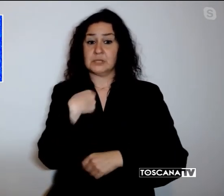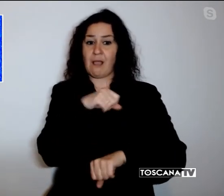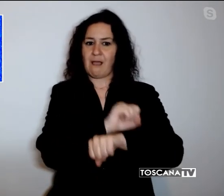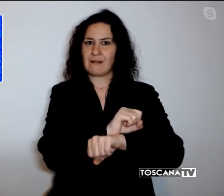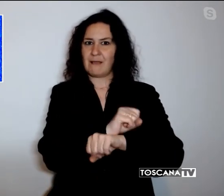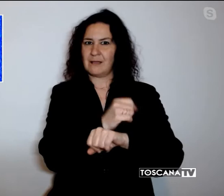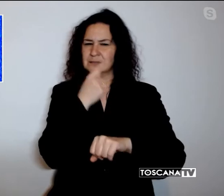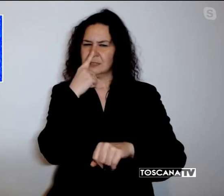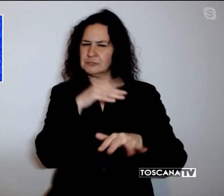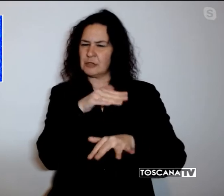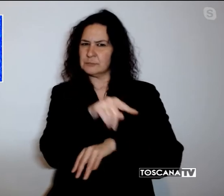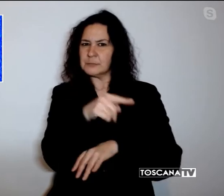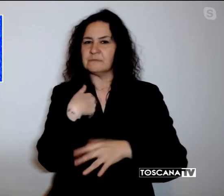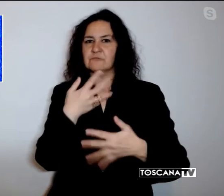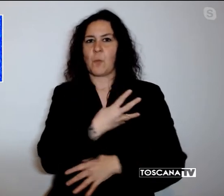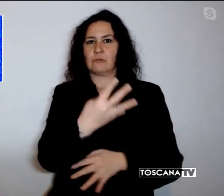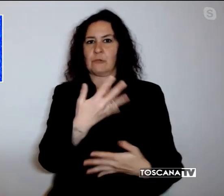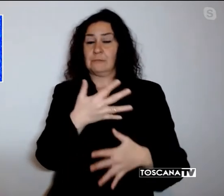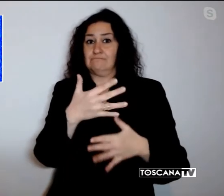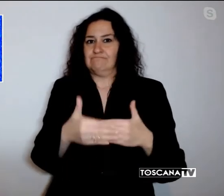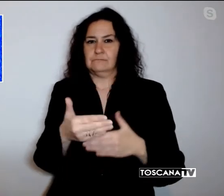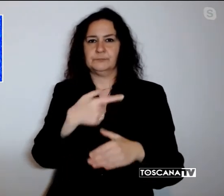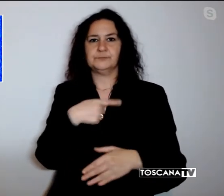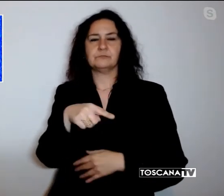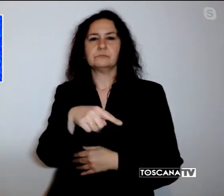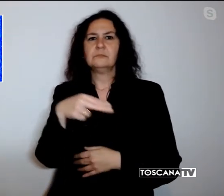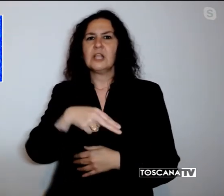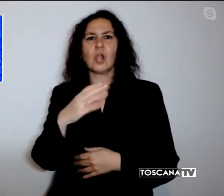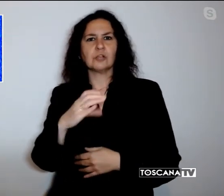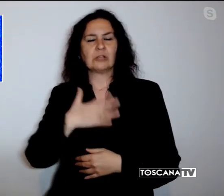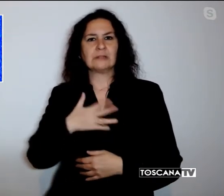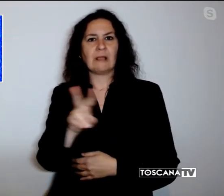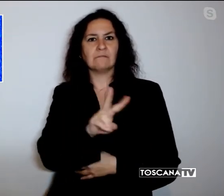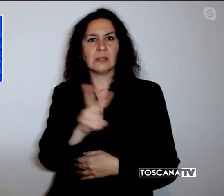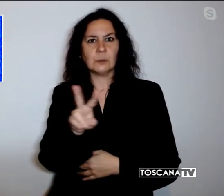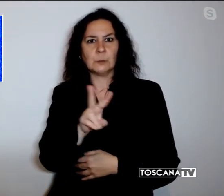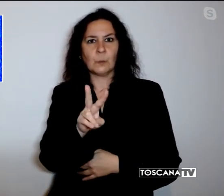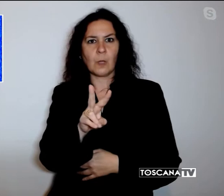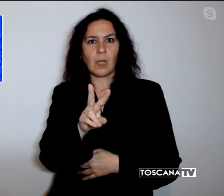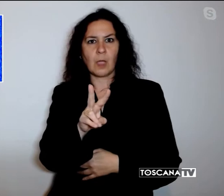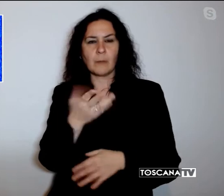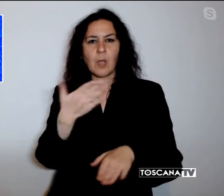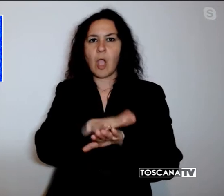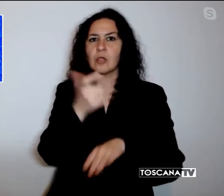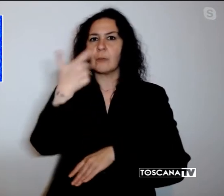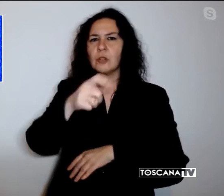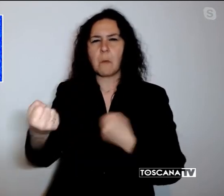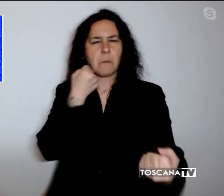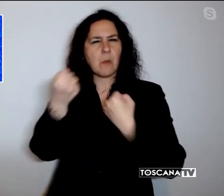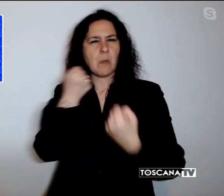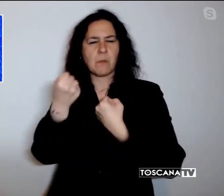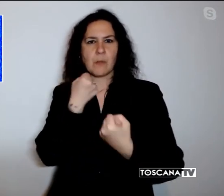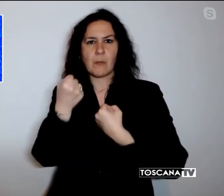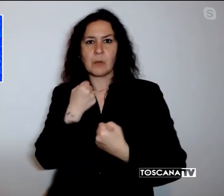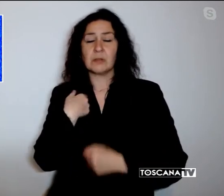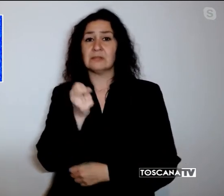Nicolò Ciatti morì ucciso a 22 anni dopo un pestaggio subito il 13 agosto